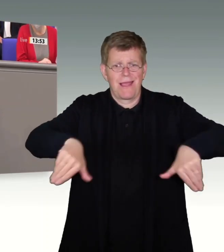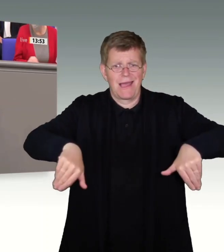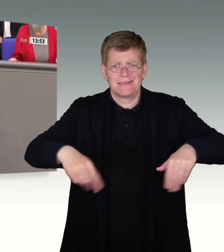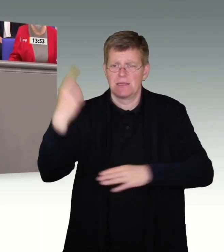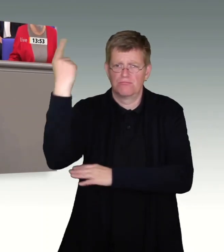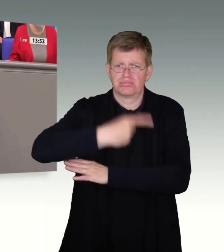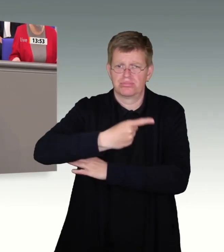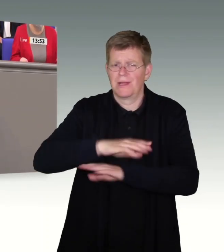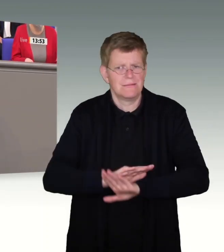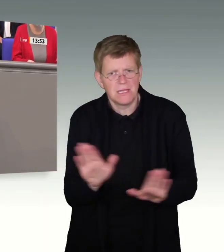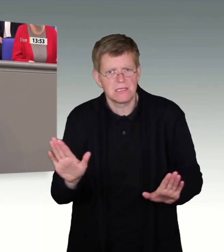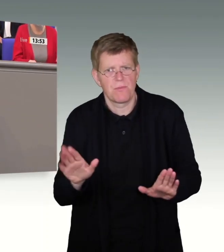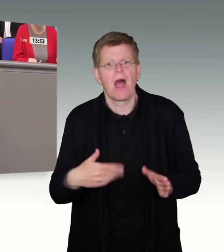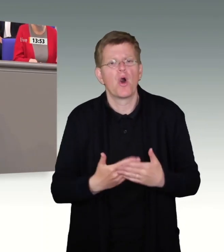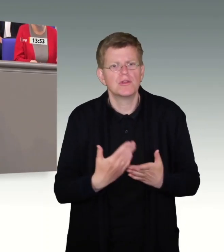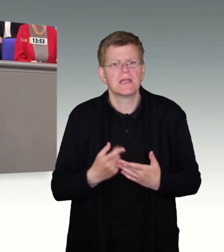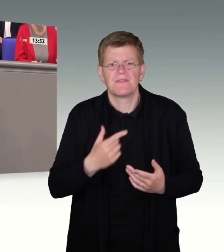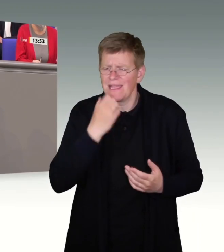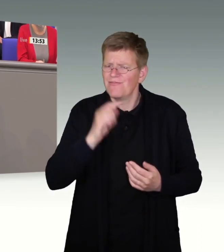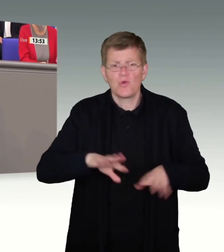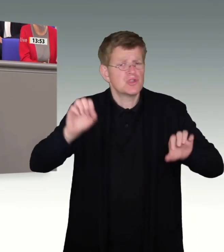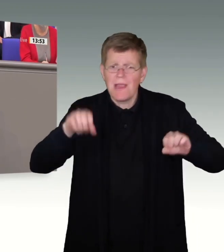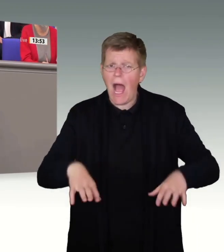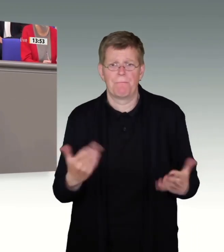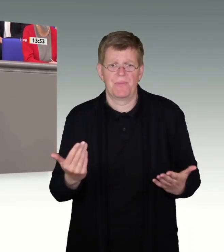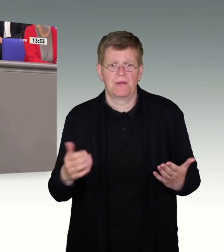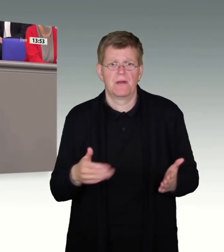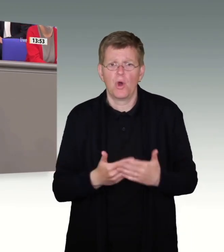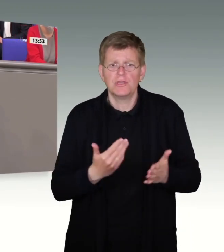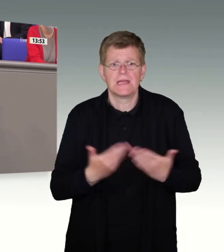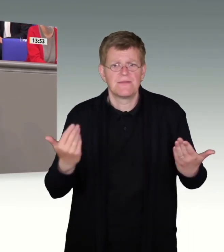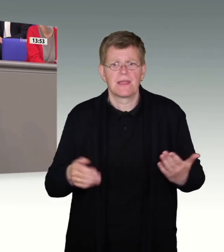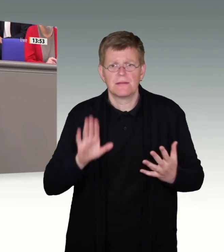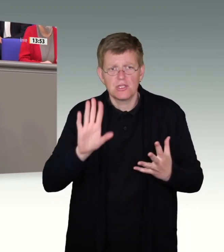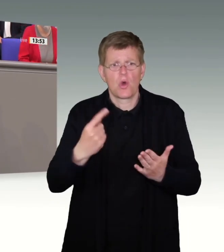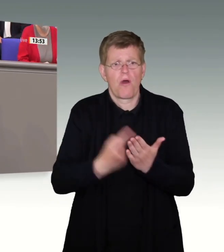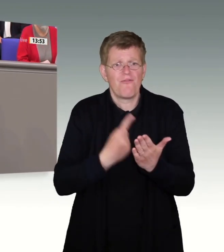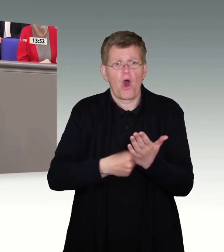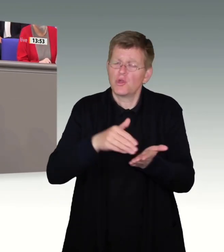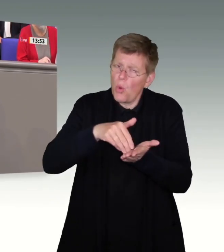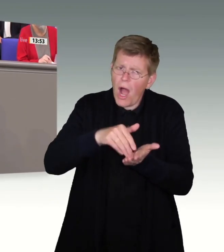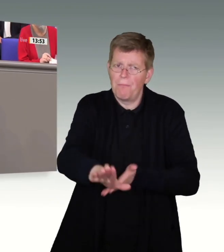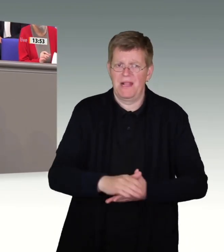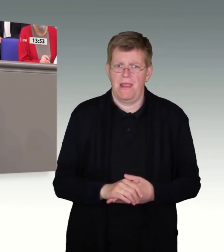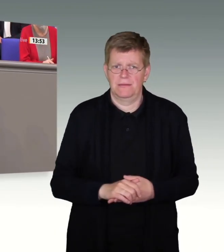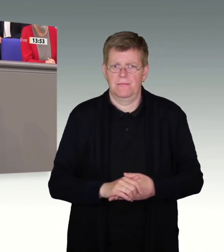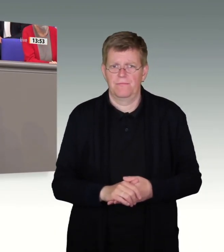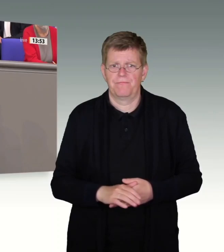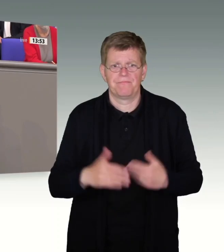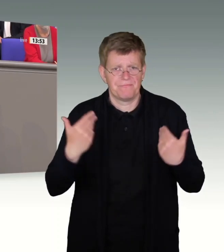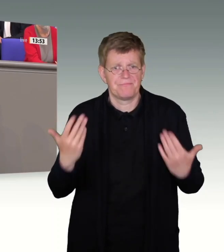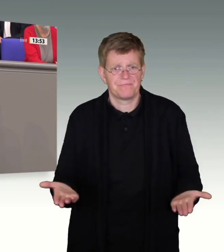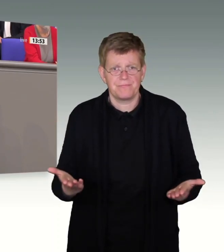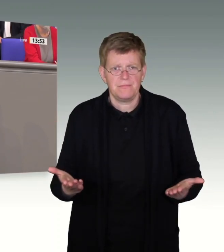Und wir wollen diese großartige Errungenschaft nicht aufgeben. Und deswegen legen wir diese Forderung an der Stelle ab. Etwas anderes